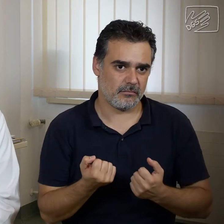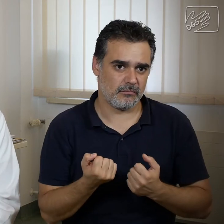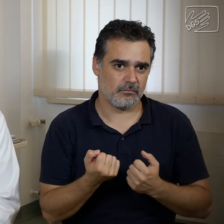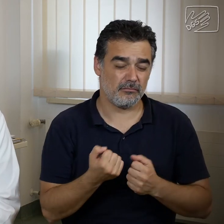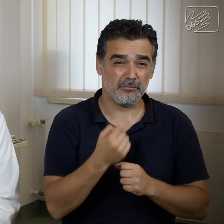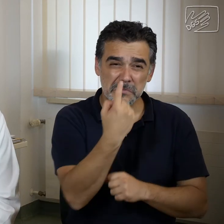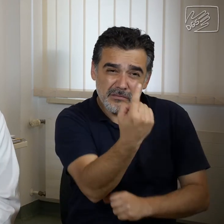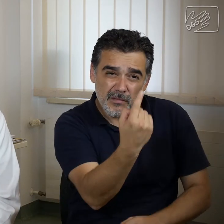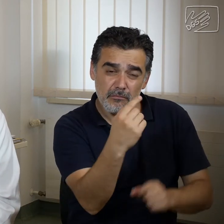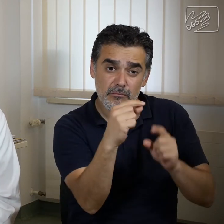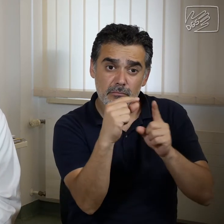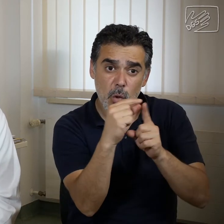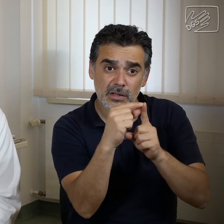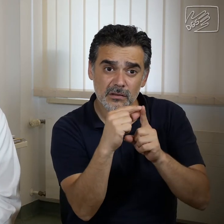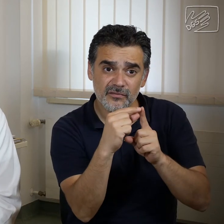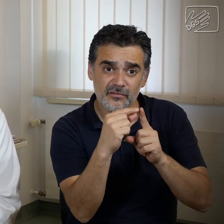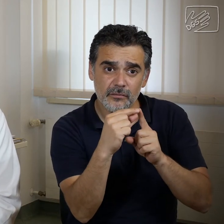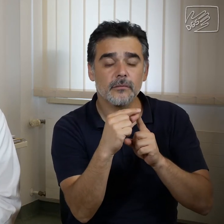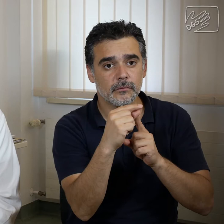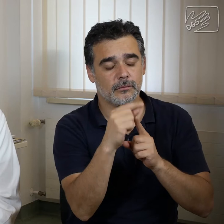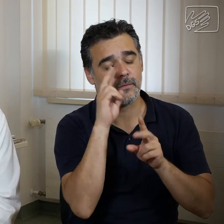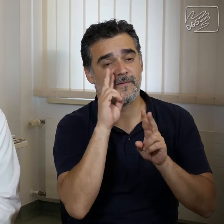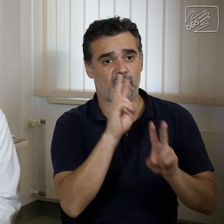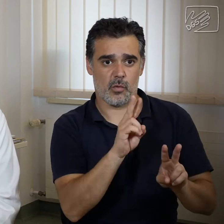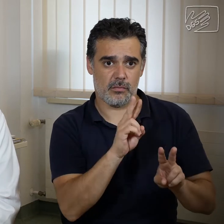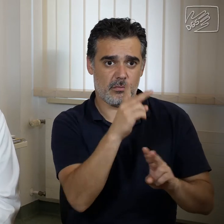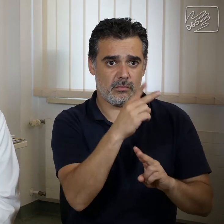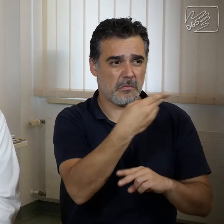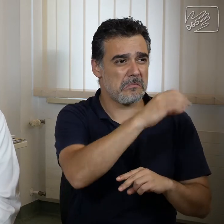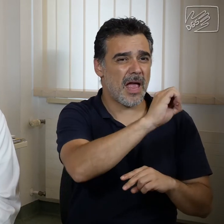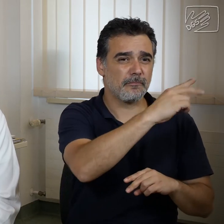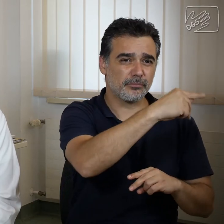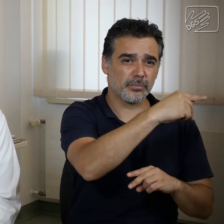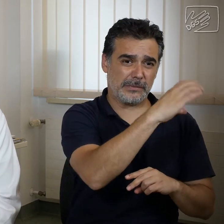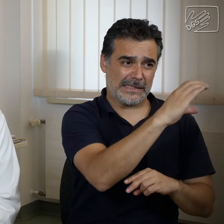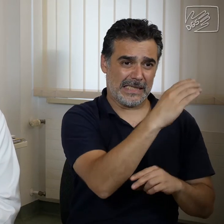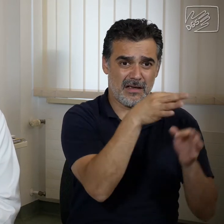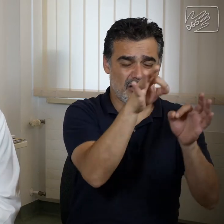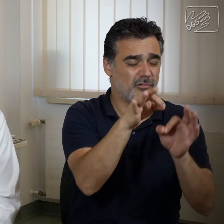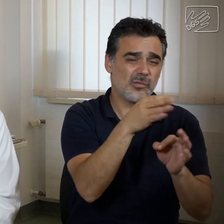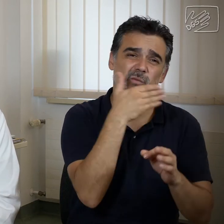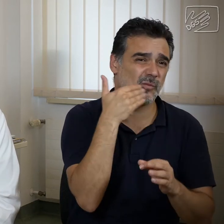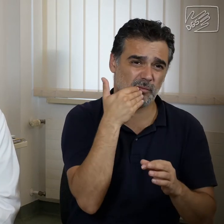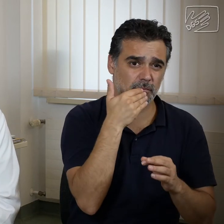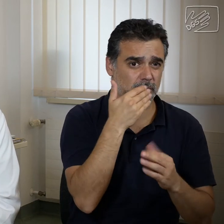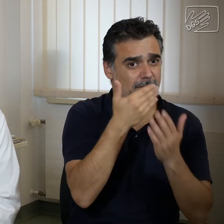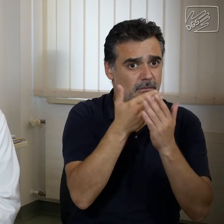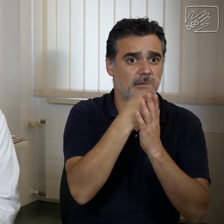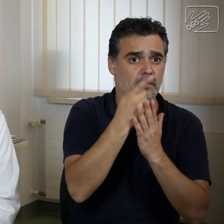-positiv sein, solltest du darauf achten, dich nicht mit Hepatitis C zu infizieren. Deswegen haben wir darüber nochmal ein eigenes